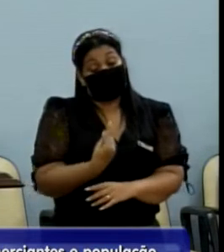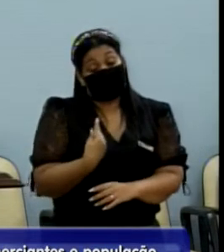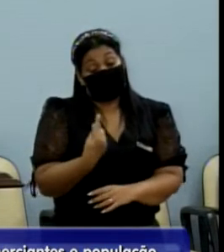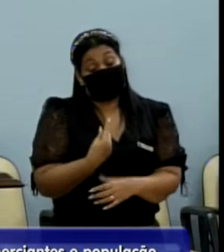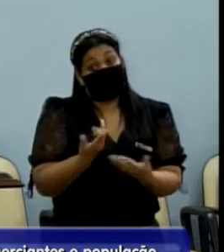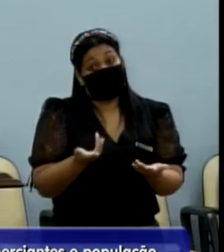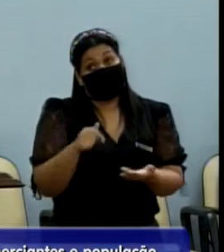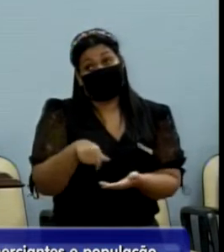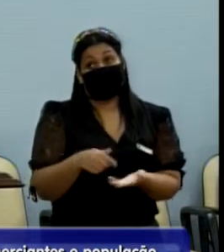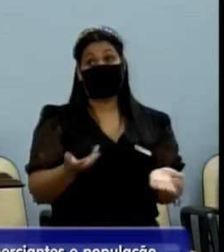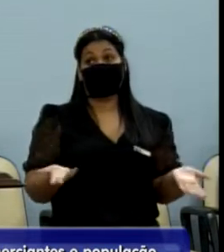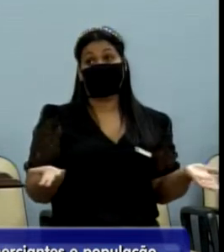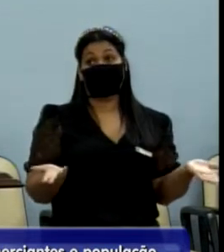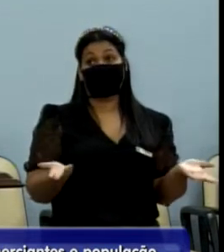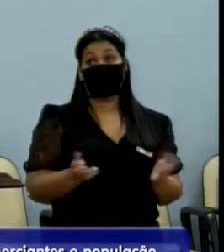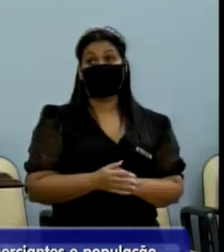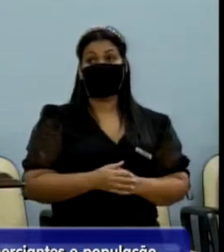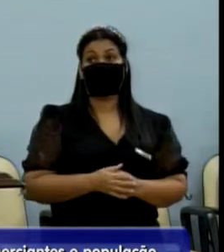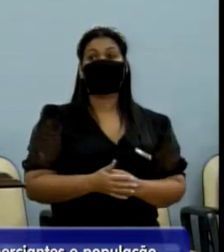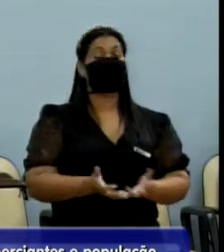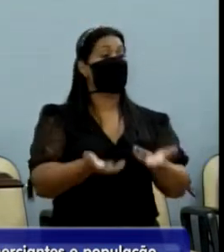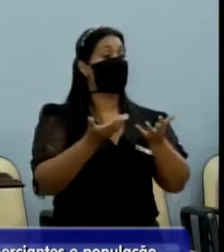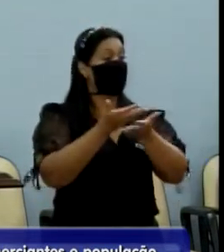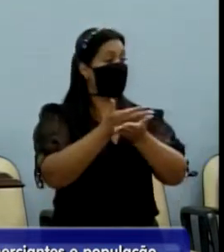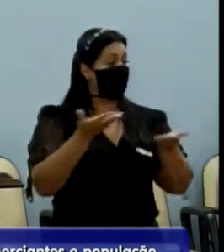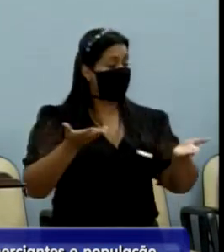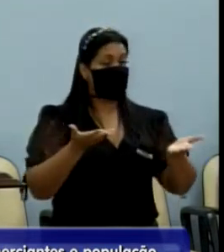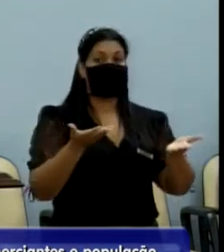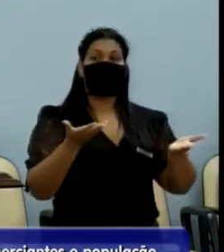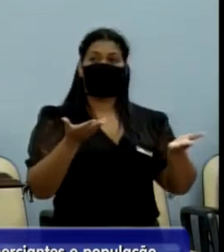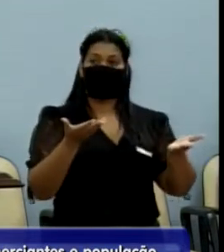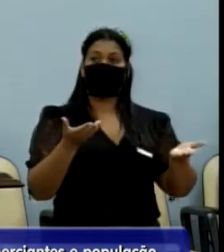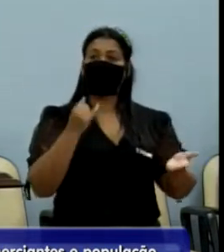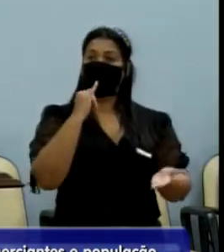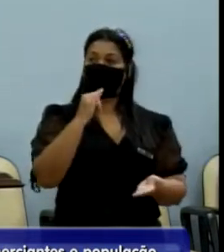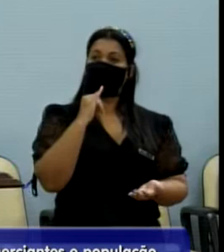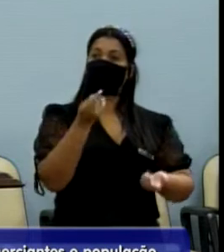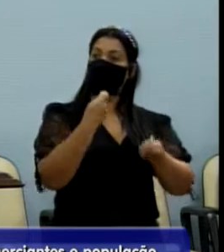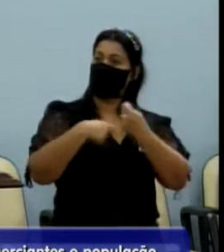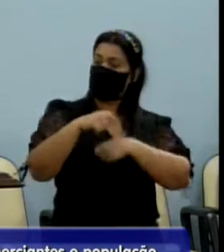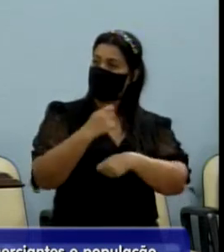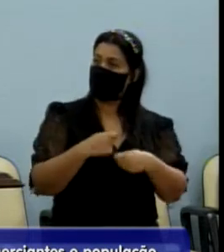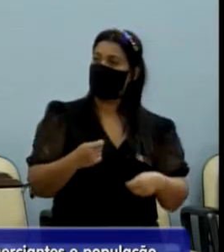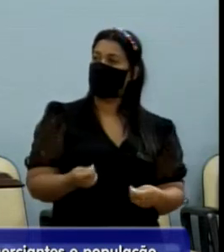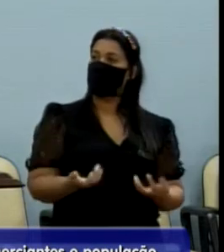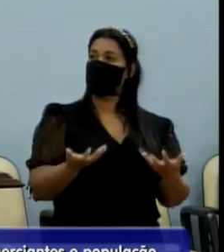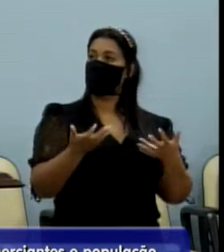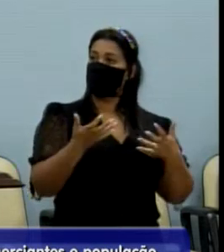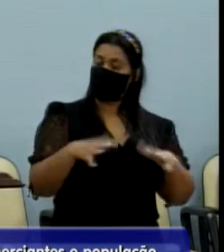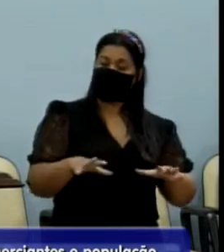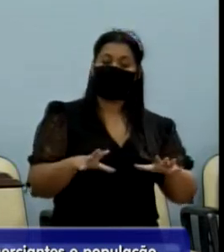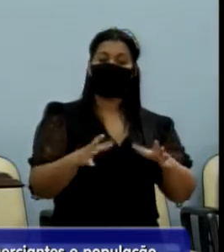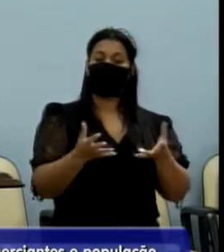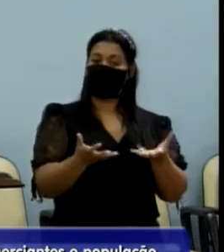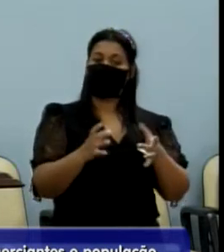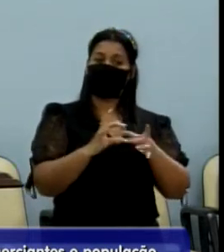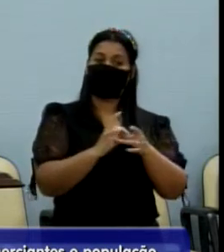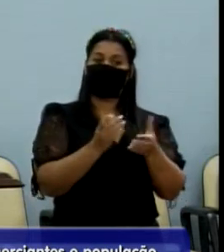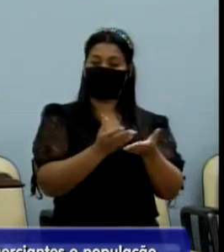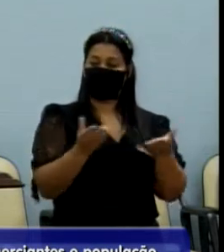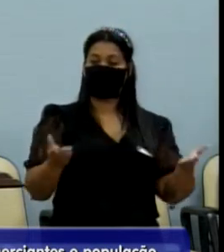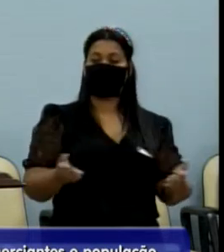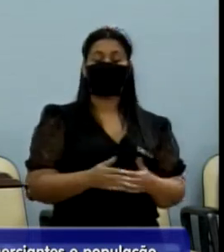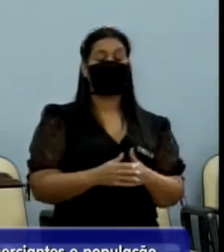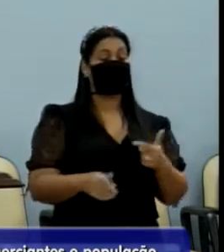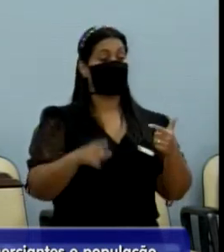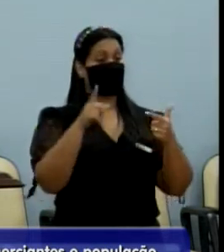aqui na casa naquela época. Mas eu desejo para vocês ir falar para os comerciantes, que eu não gostaria de estar nas peles deles, não. Obrigado. Esse